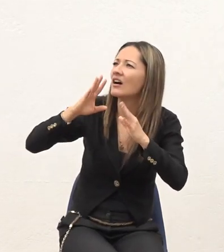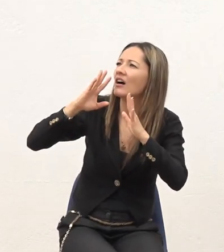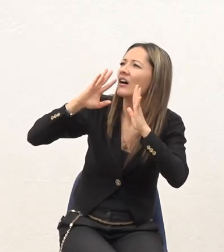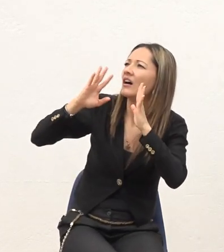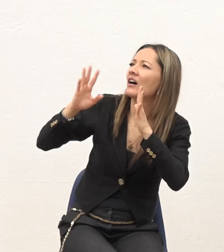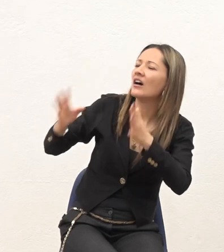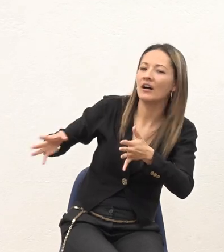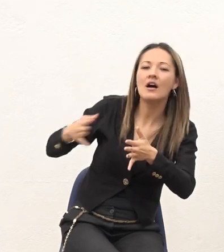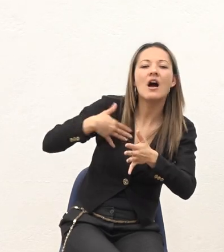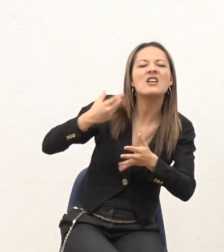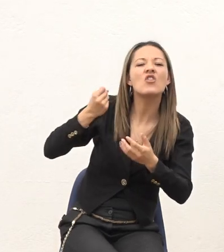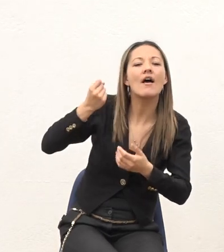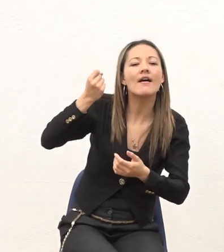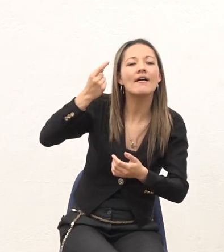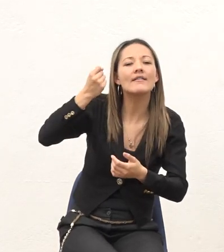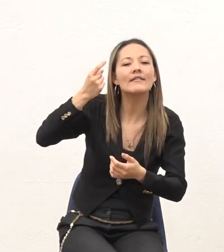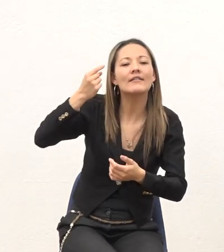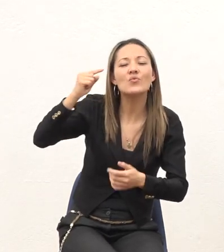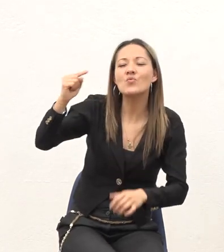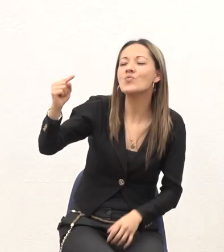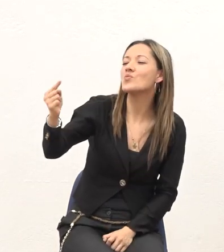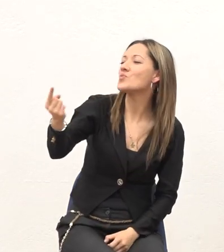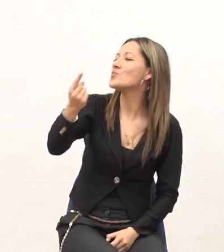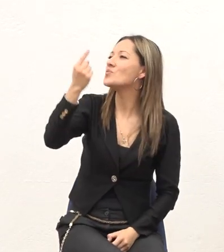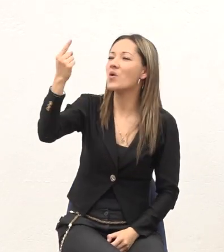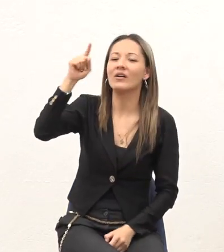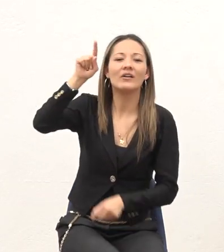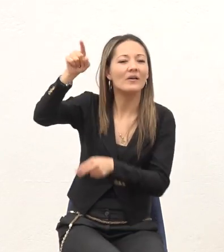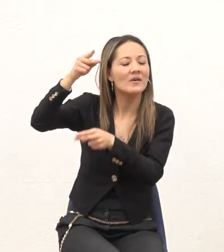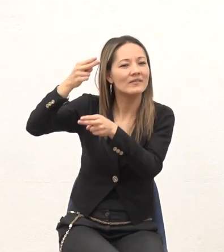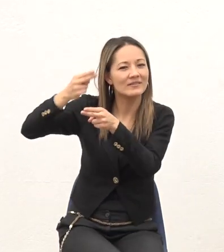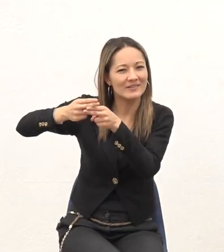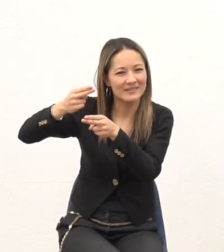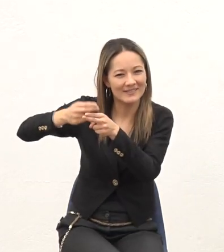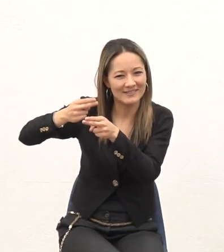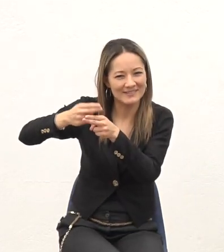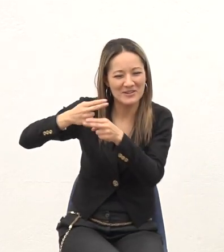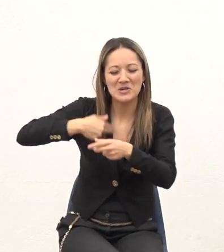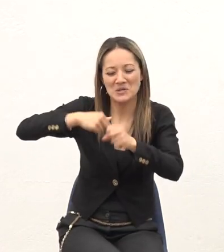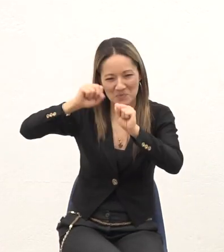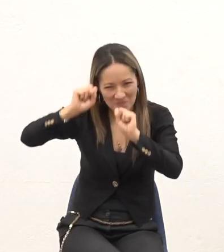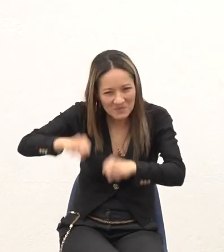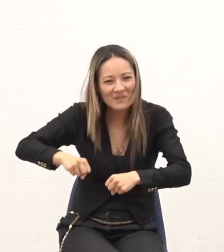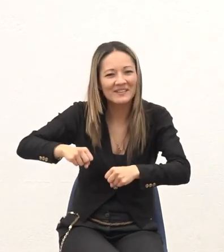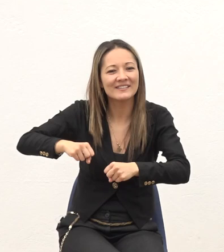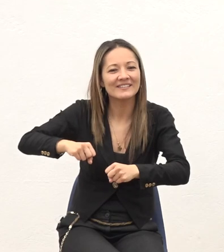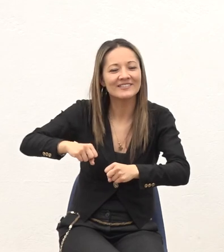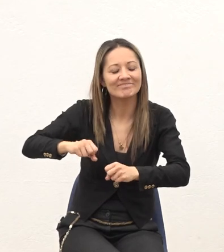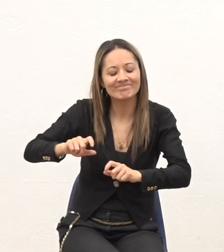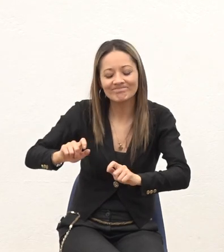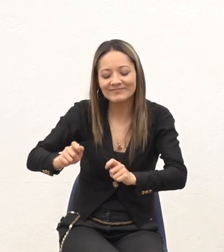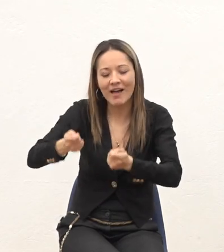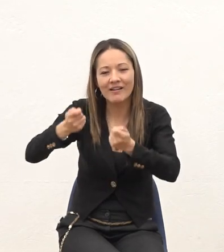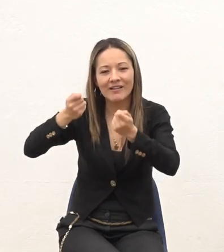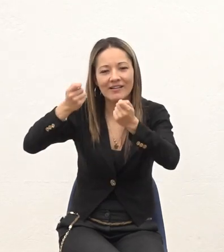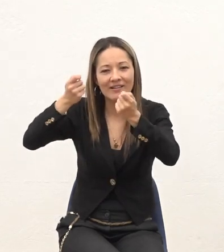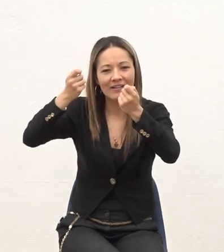Para que yo pudiera entender Que únicamente Era por el nombre de él Que yo podía Ser salvo Solo a través